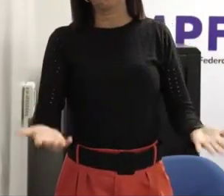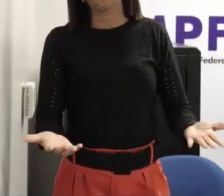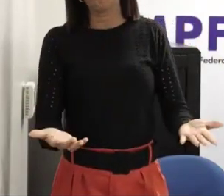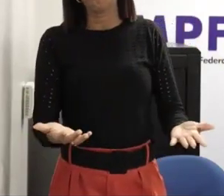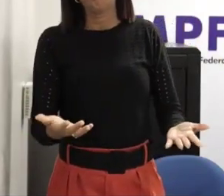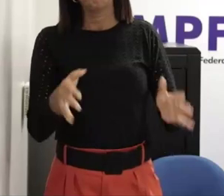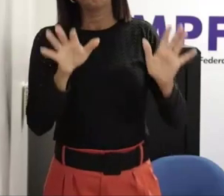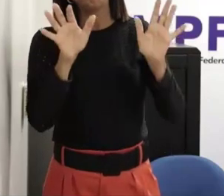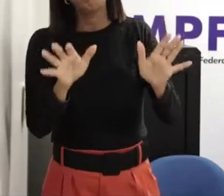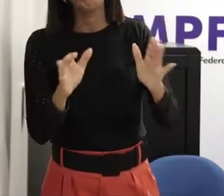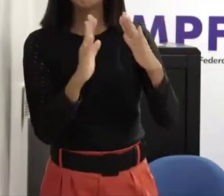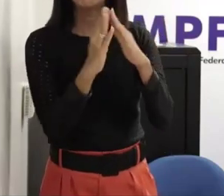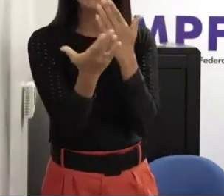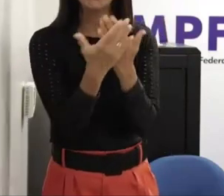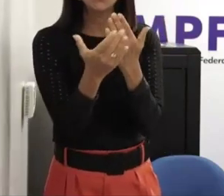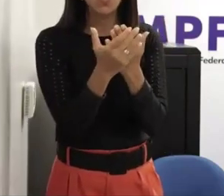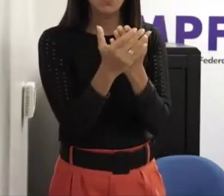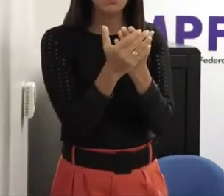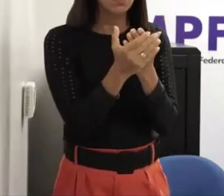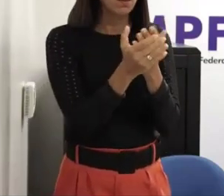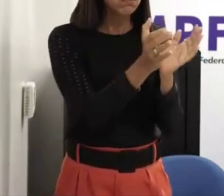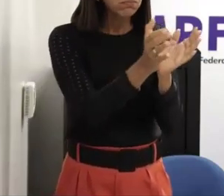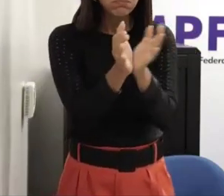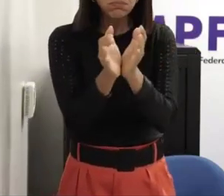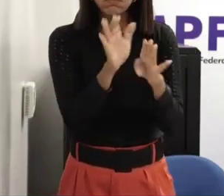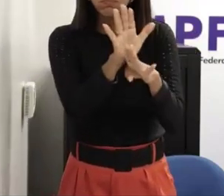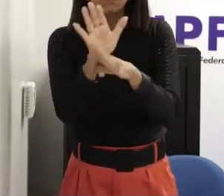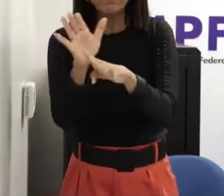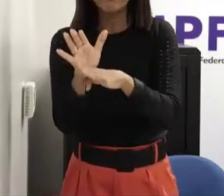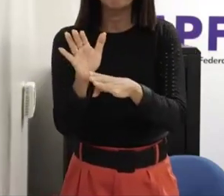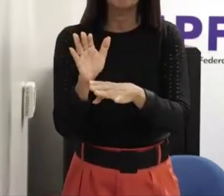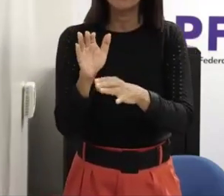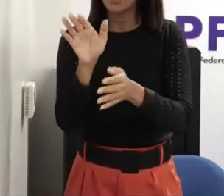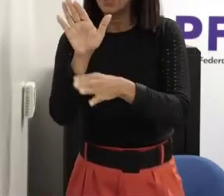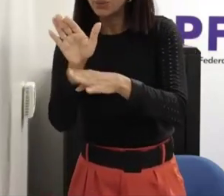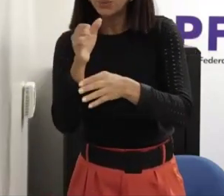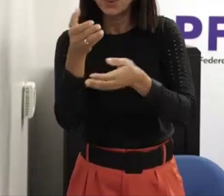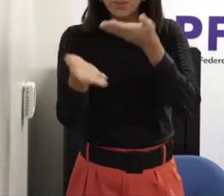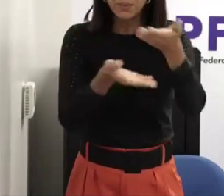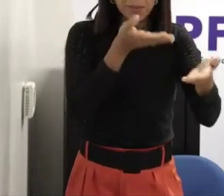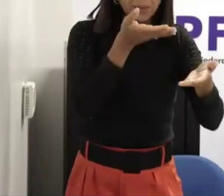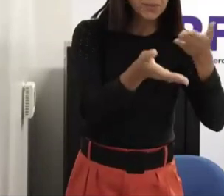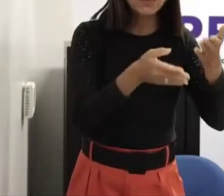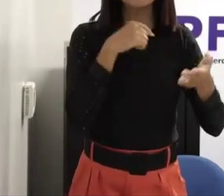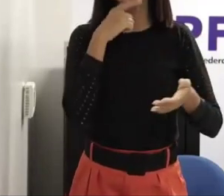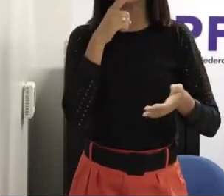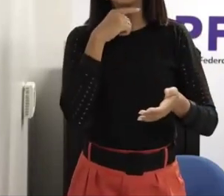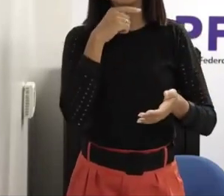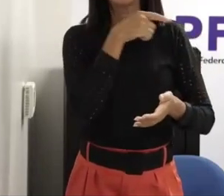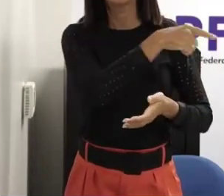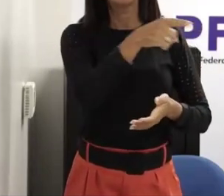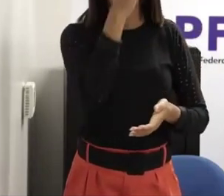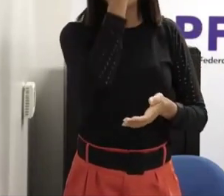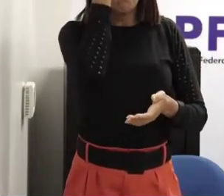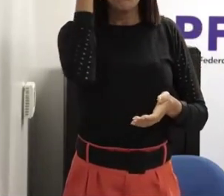fazer campanha na escola como antigamente se falava mas que de novo as pessoas têm resistência a fazer